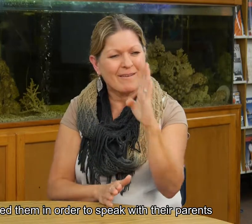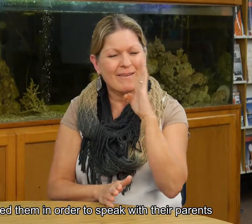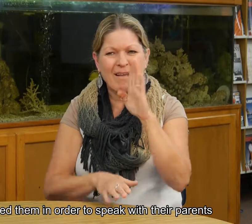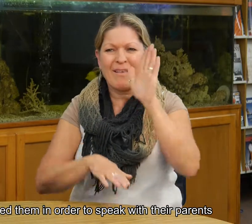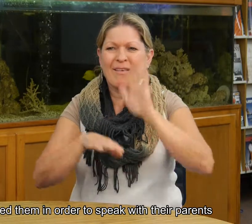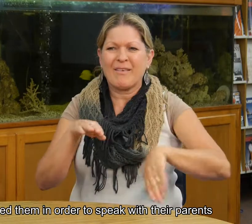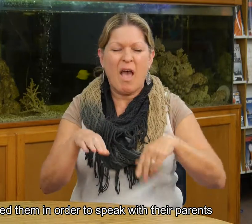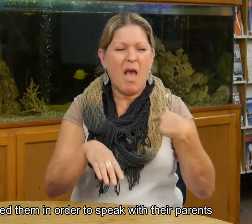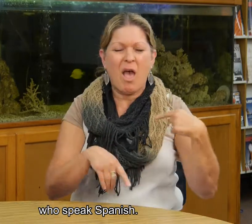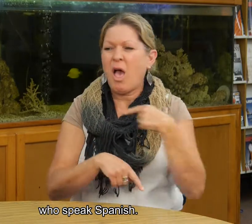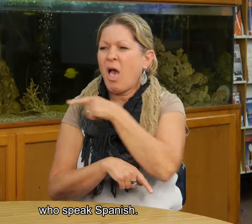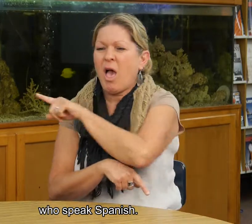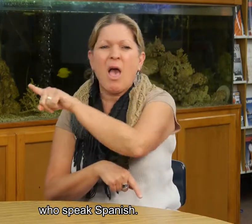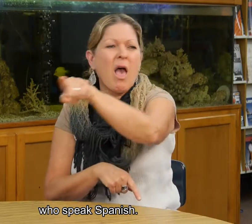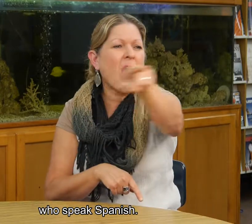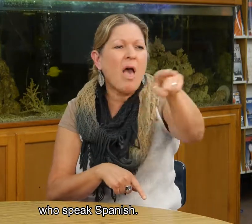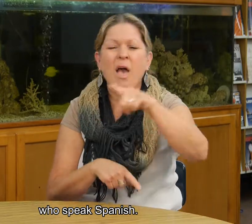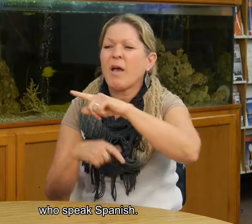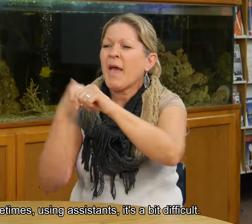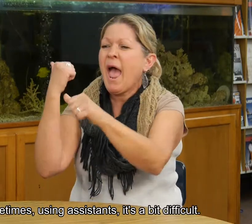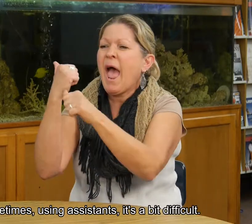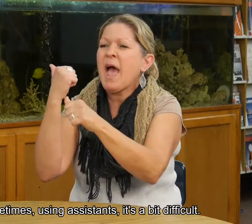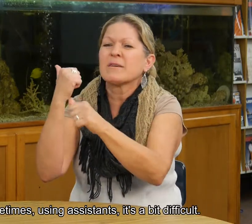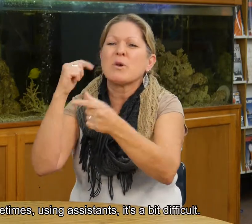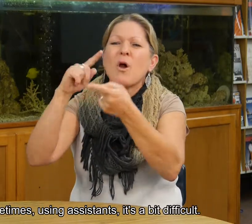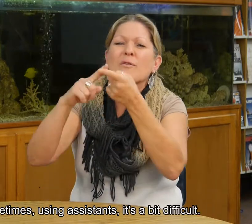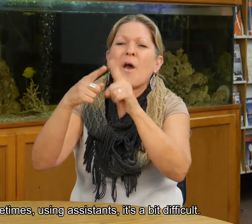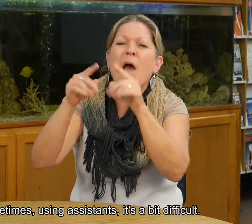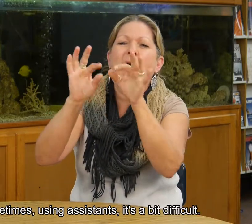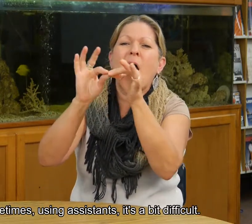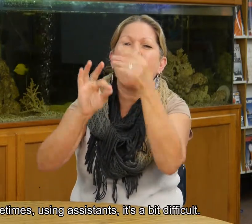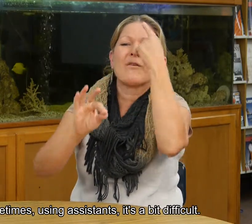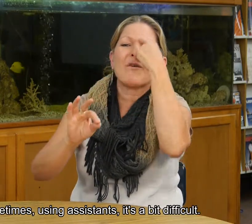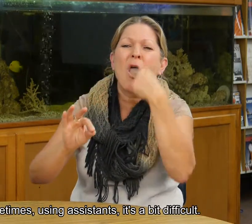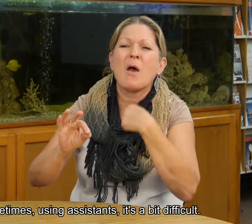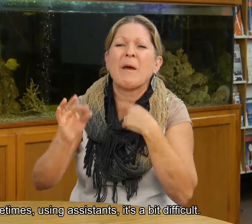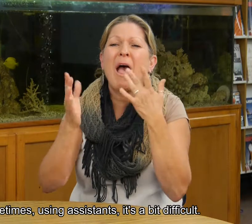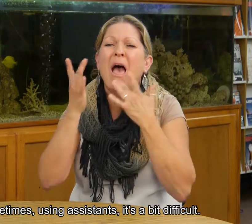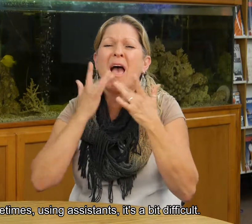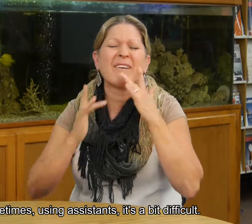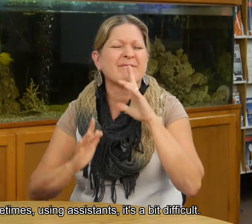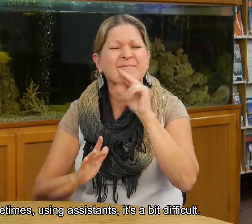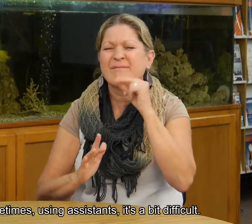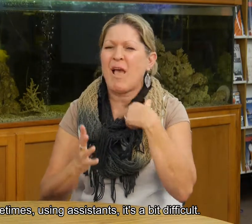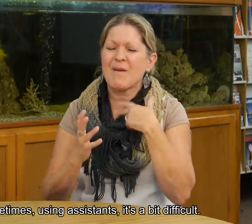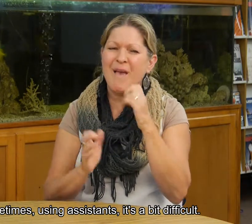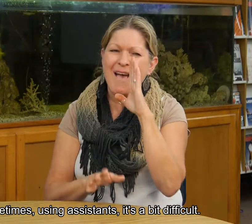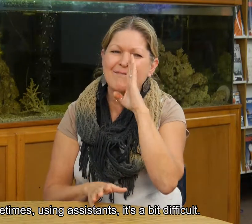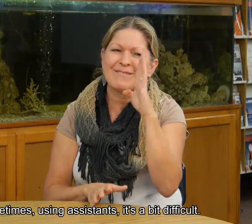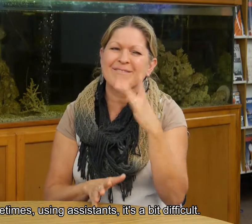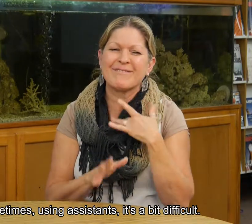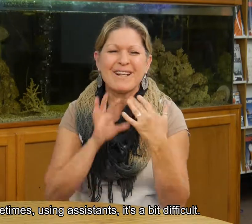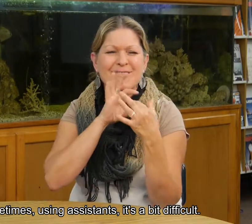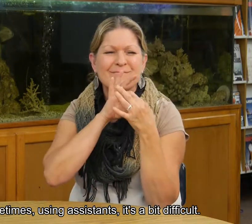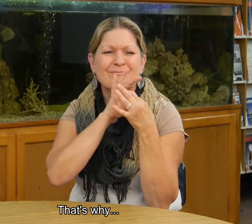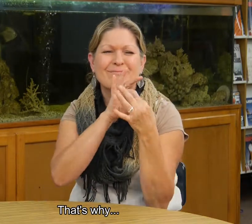con los padres de ellos que hablan español. A veces, utilizando asistentes, es un poco difícil. Por eso,